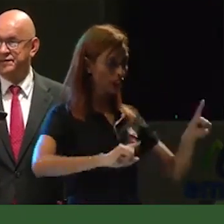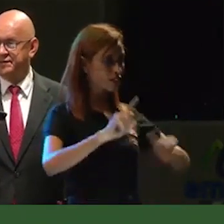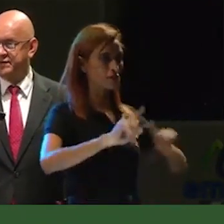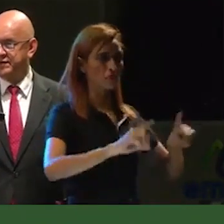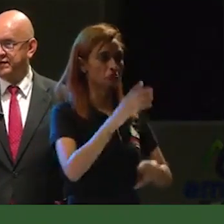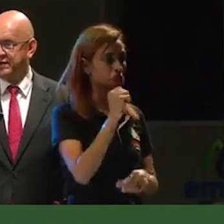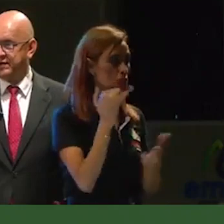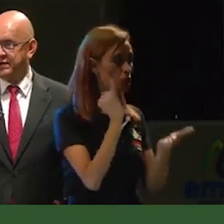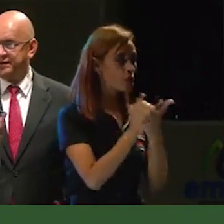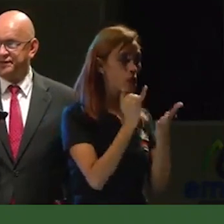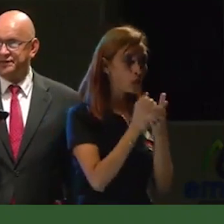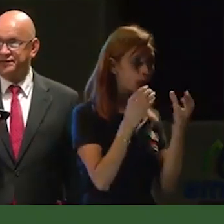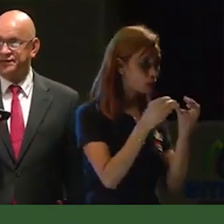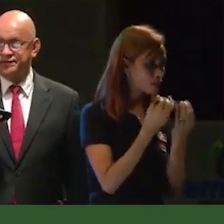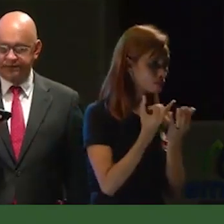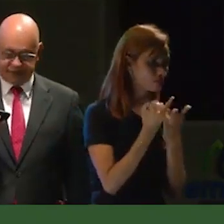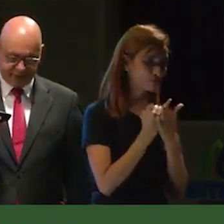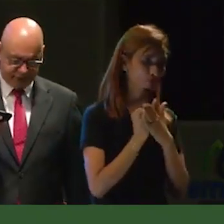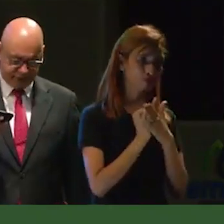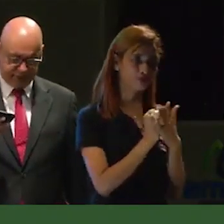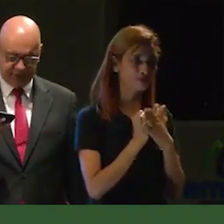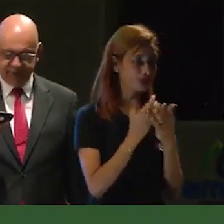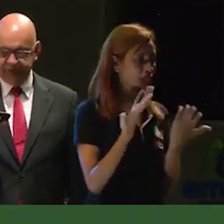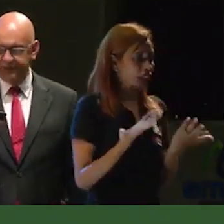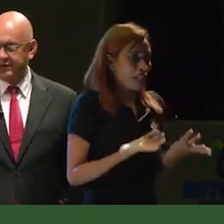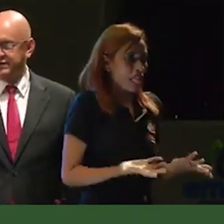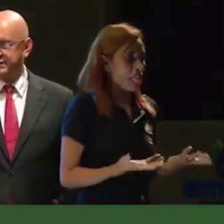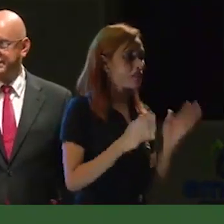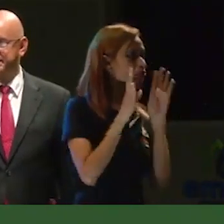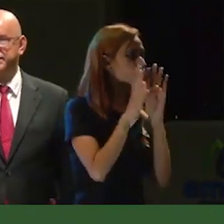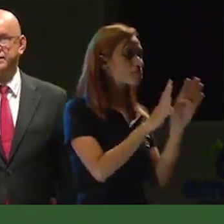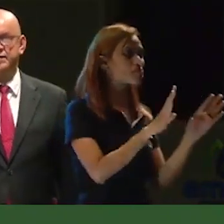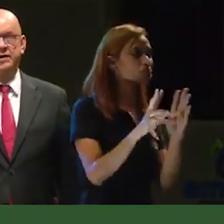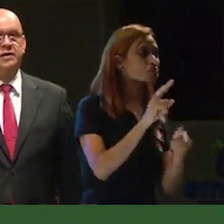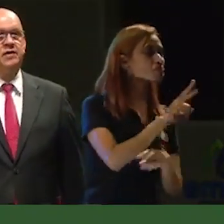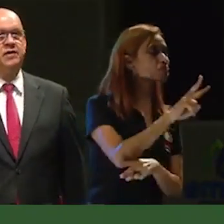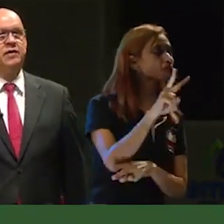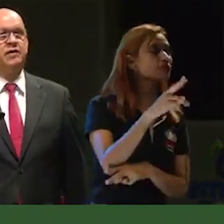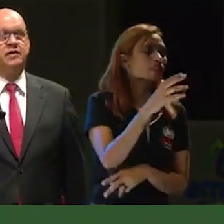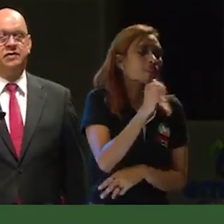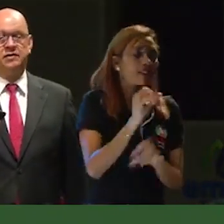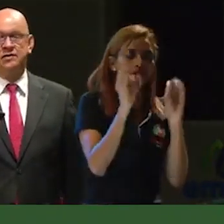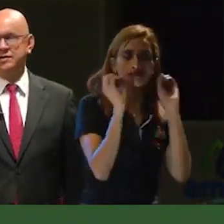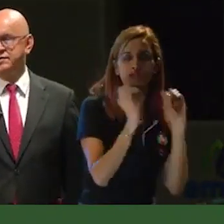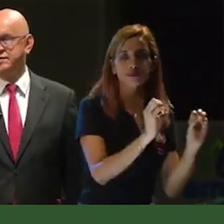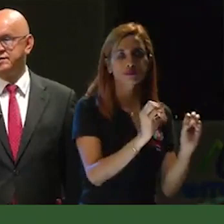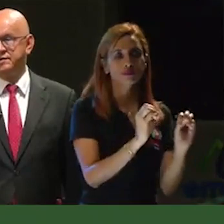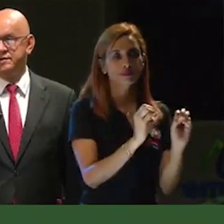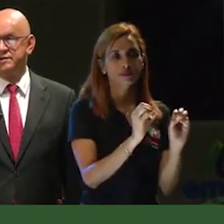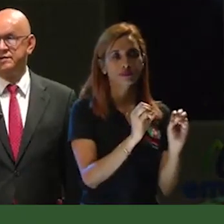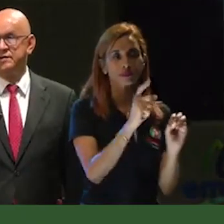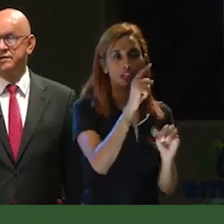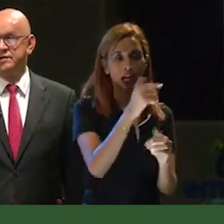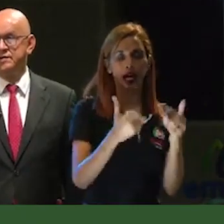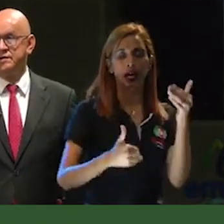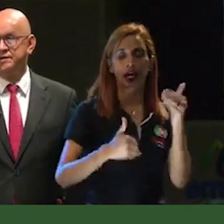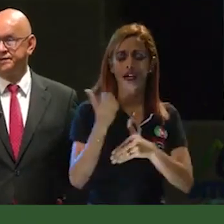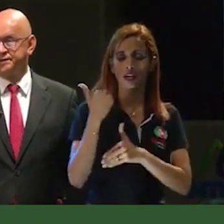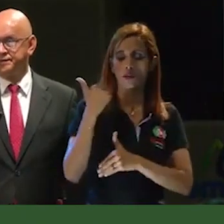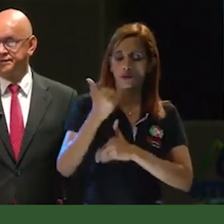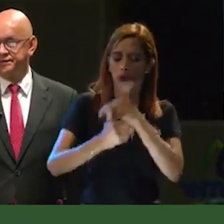junta directiva, no le rendía cuentas absolutamente a nadie. Y ahí empezó ese trabajo